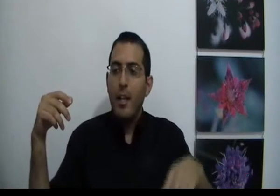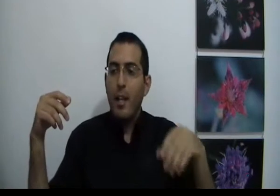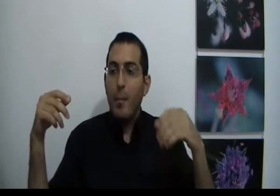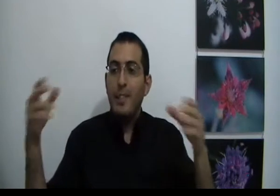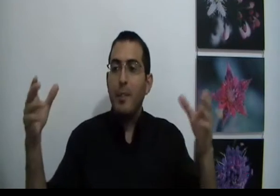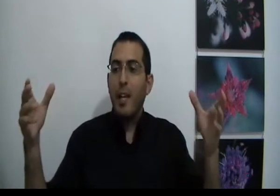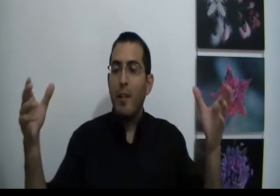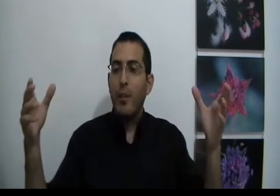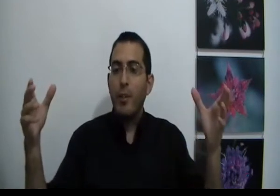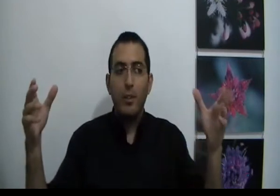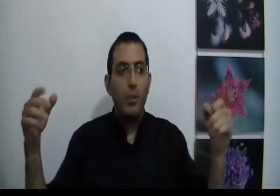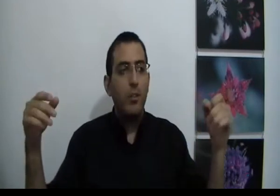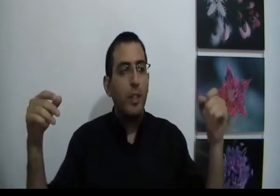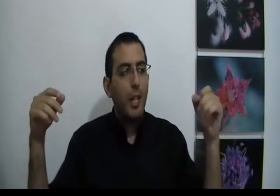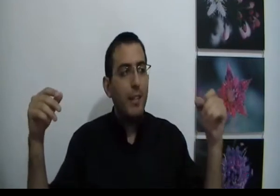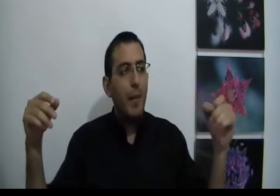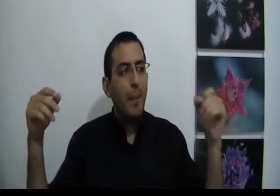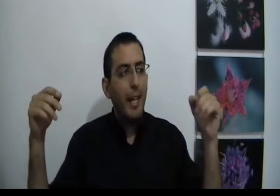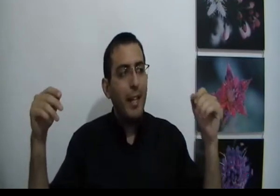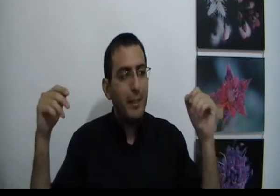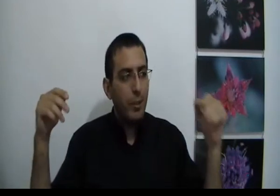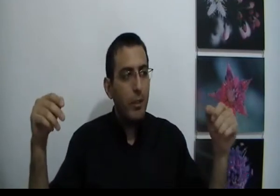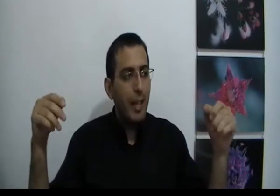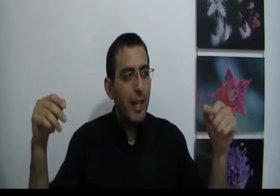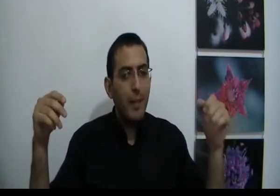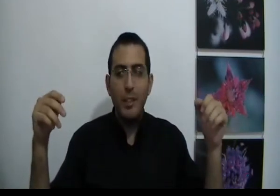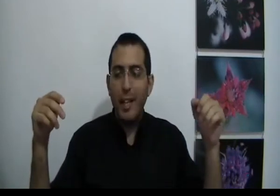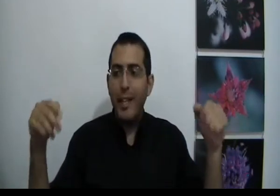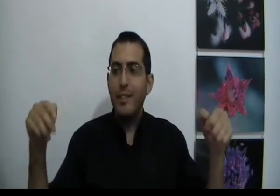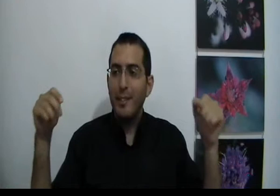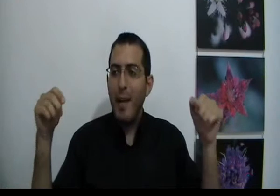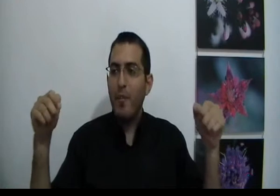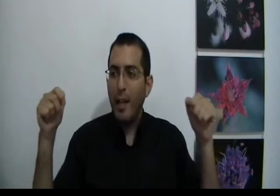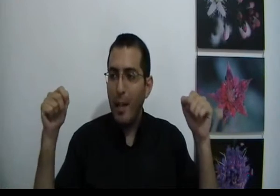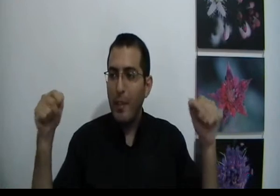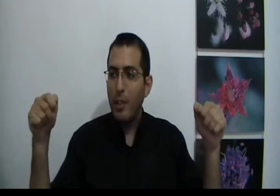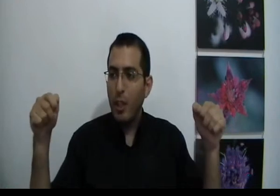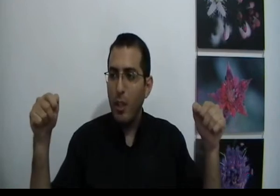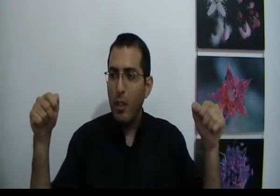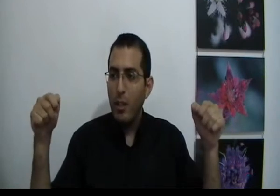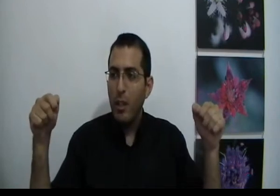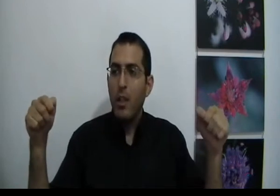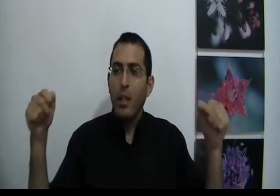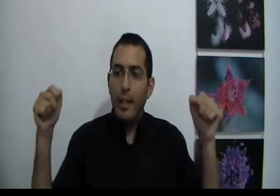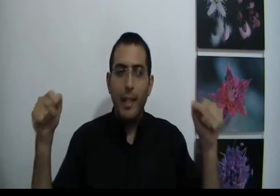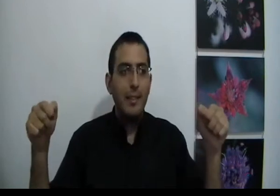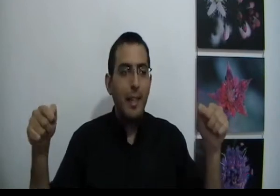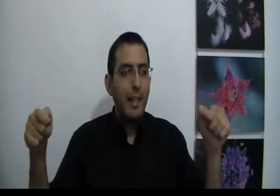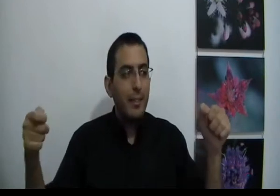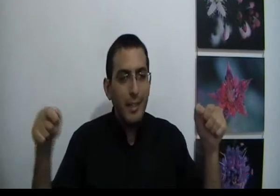בעצם מתחילים להביא לו ניסיונות וכשהאדם מגיע לניסיונות האלה האדם צריך להגיד שזה המבחן האמיתי שלו להיכנס לגנדן זה